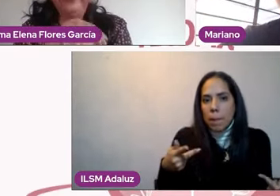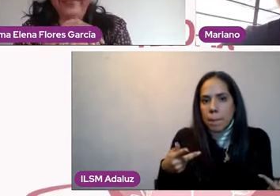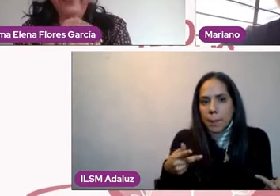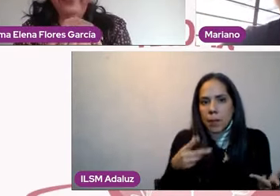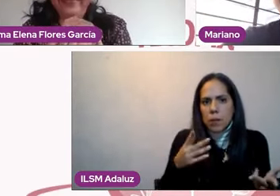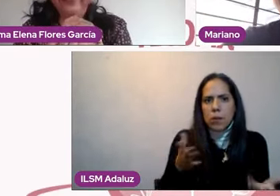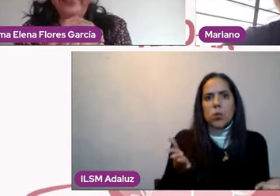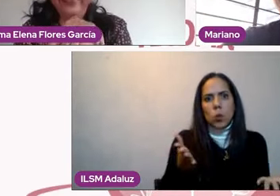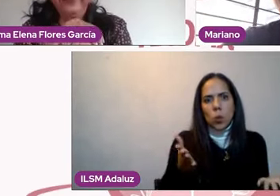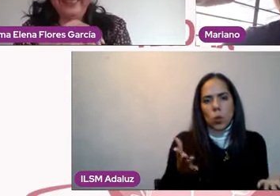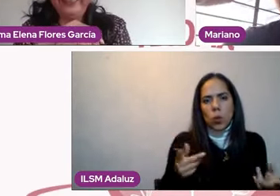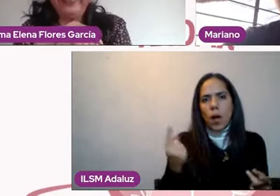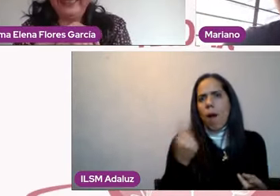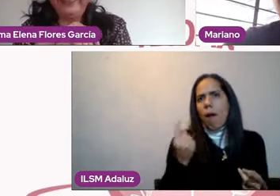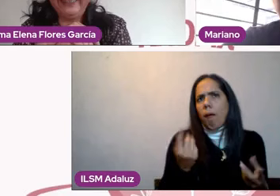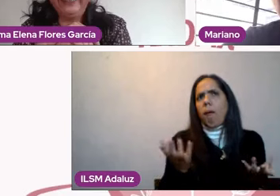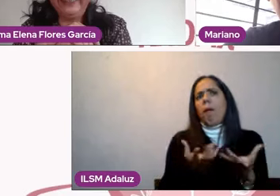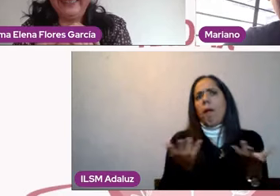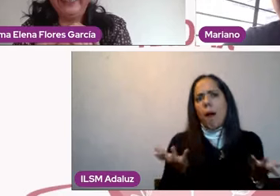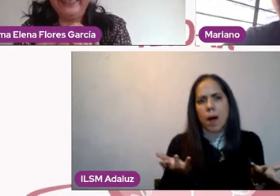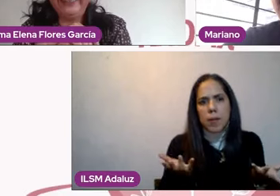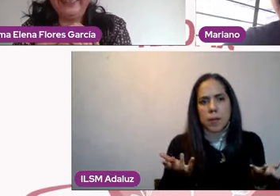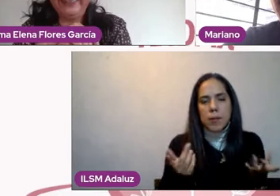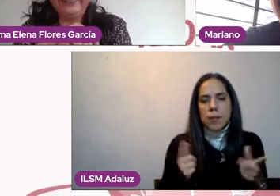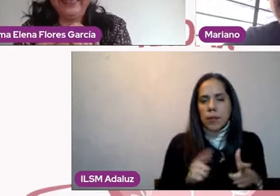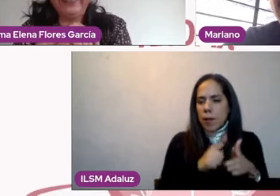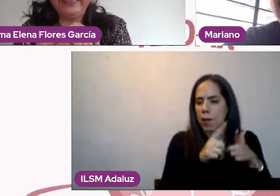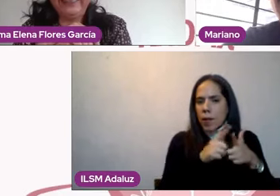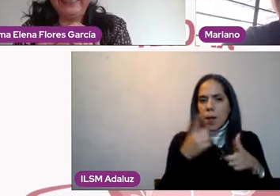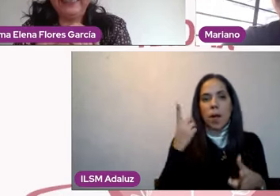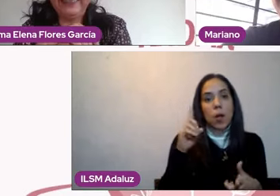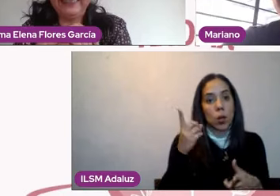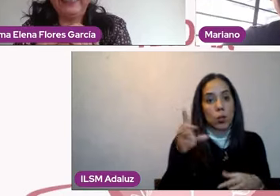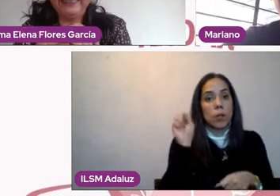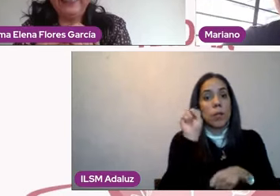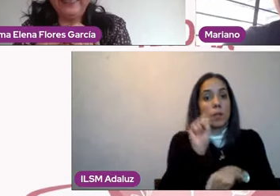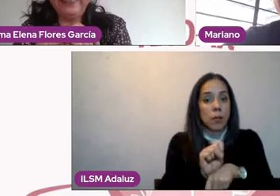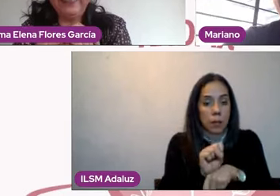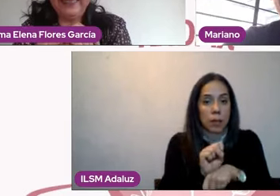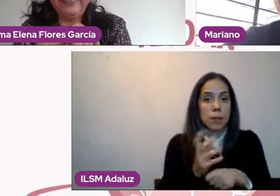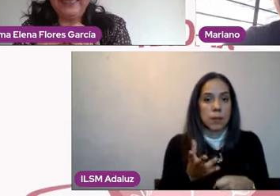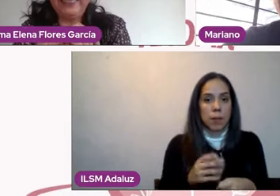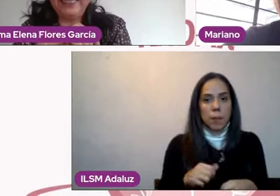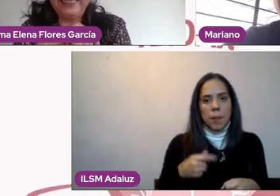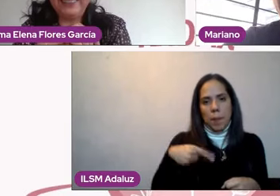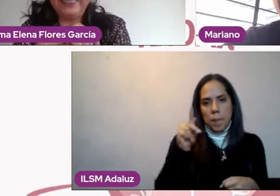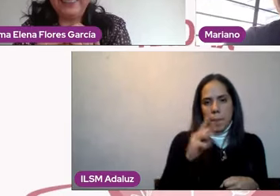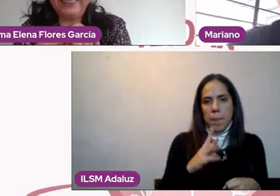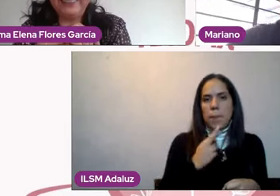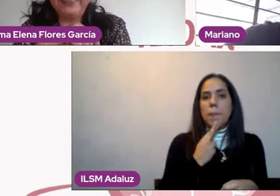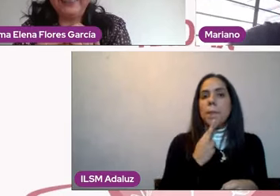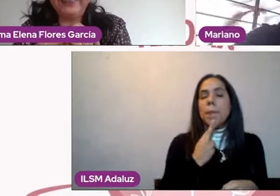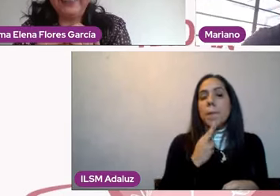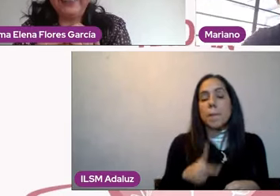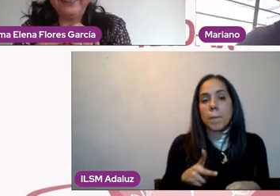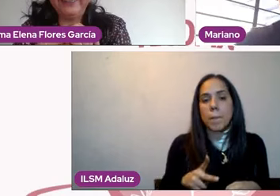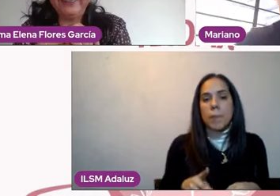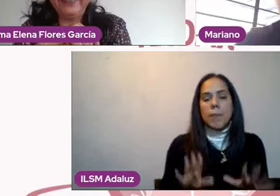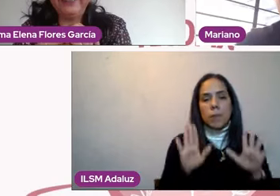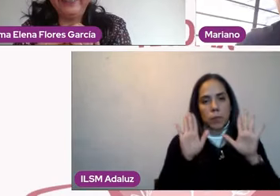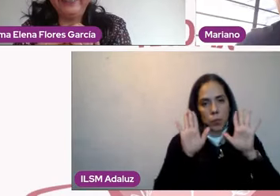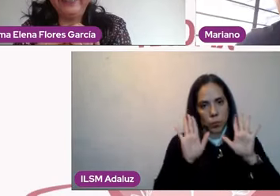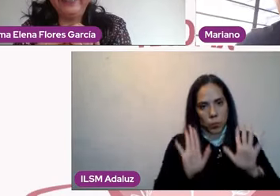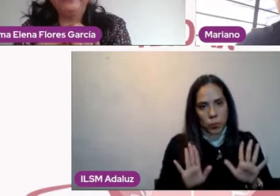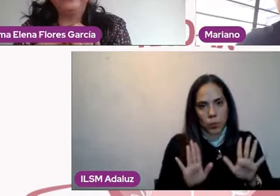siempre he dicho que la mejor forma para prepararse para tener pareja es complicarnos